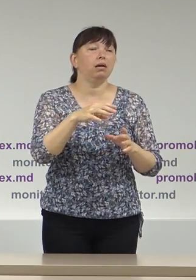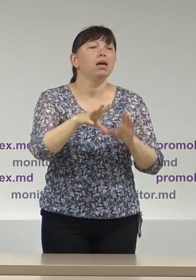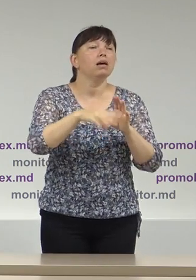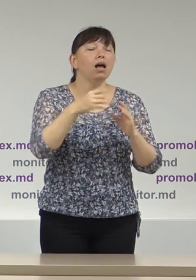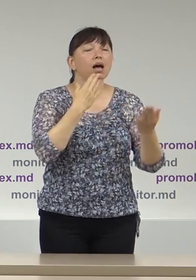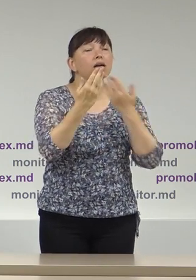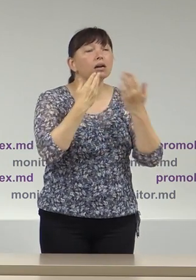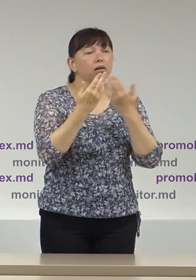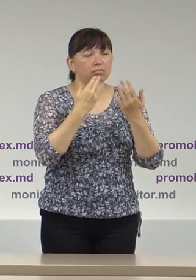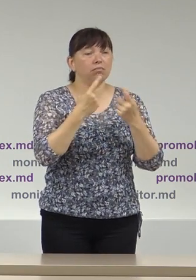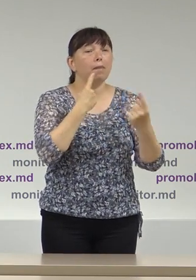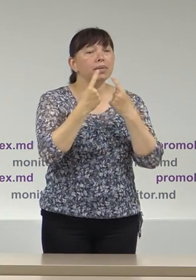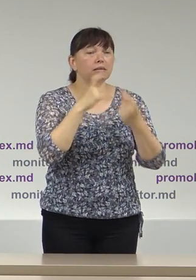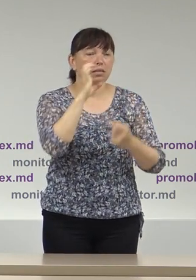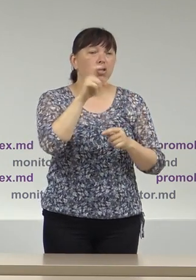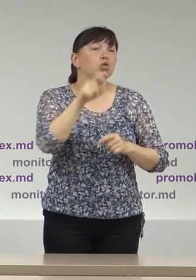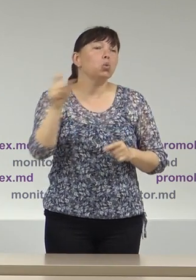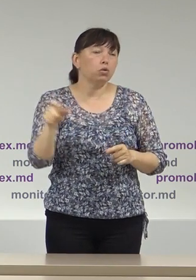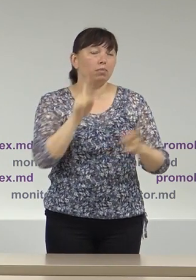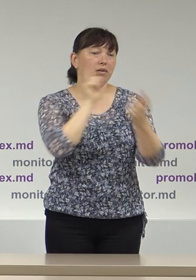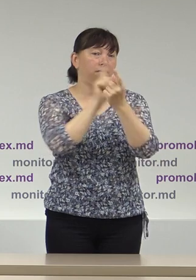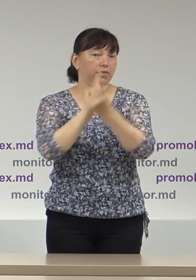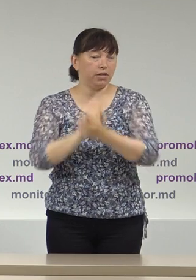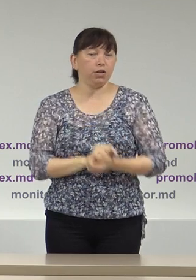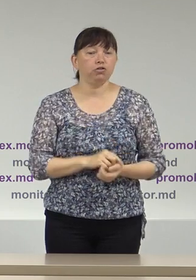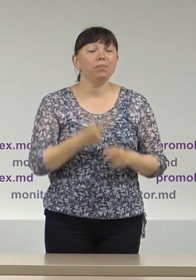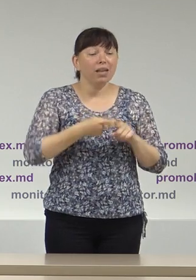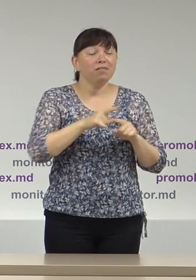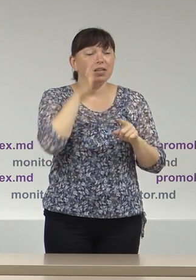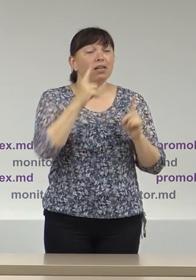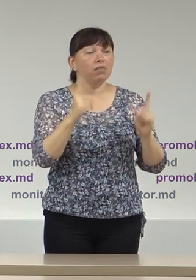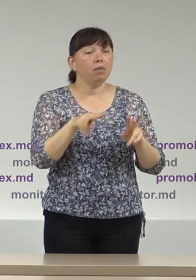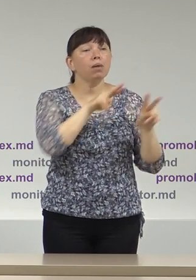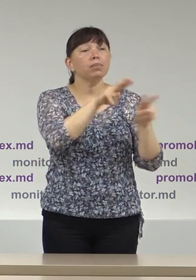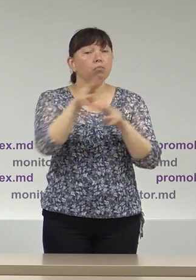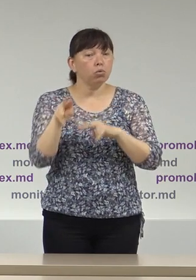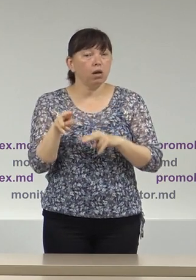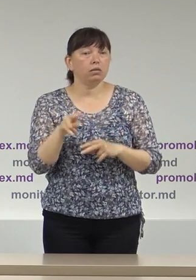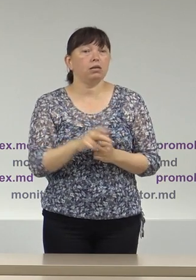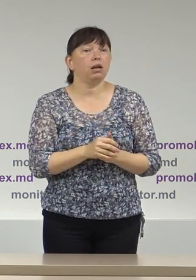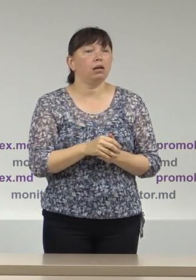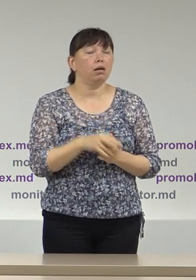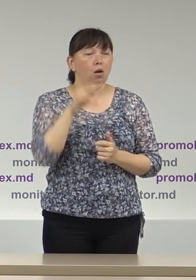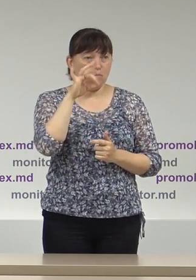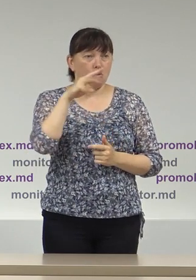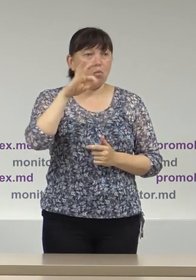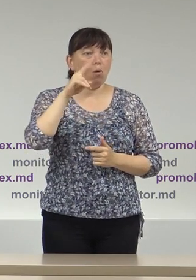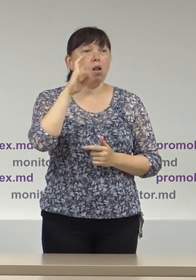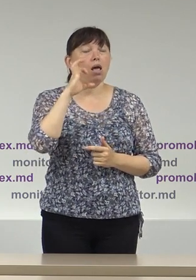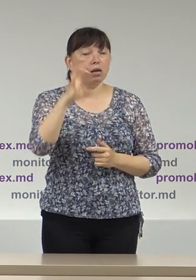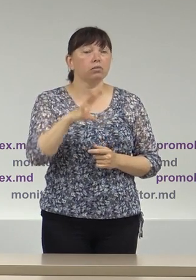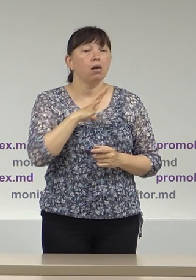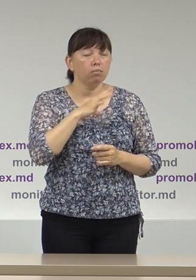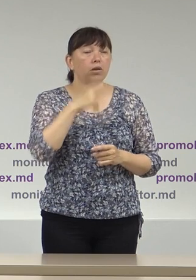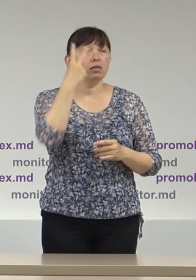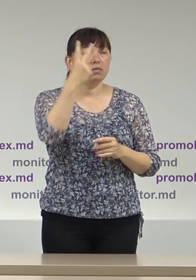26% din cazuri în perioada de referință observatorii promulex au raportat cel puțin